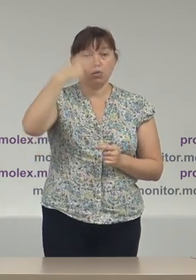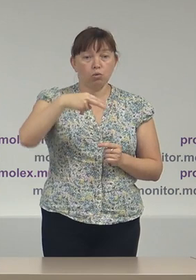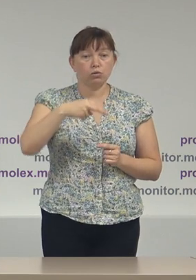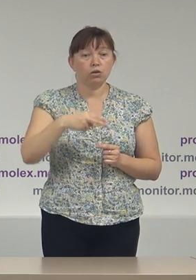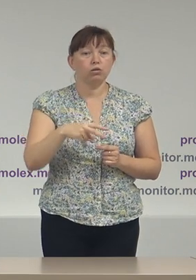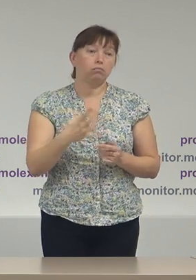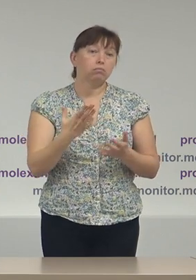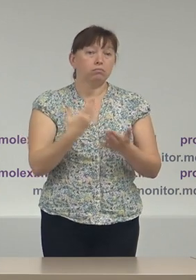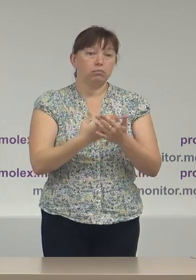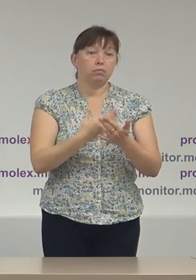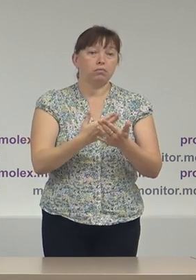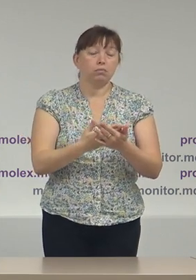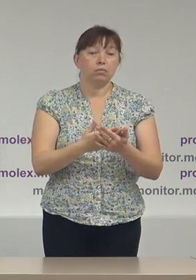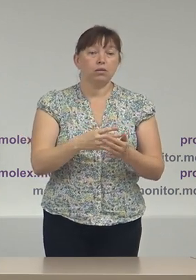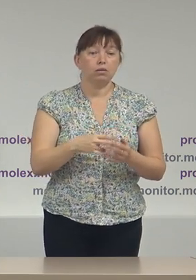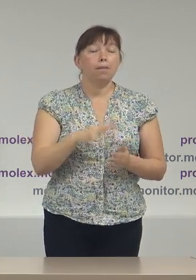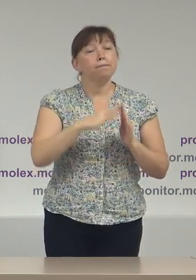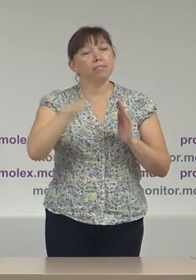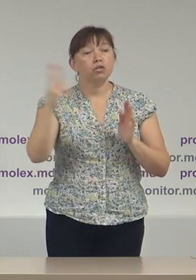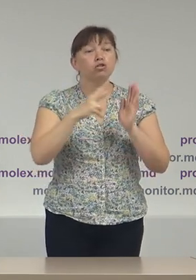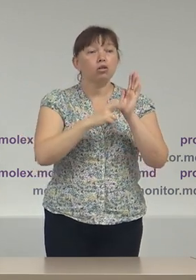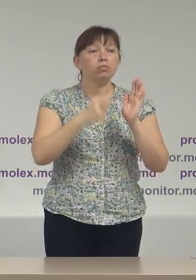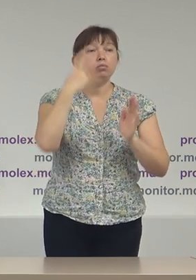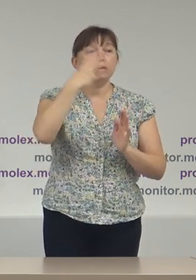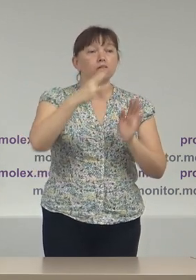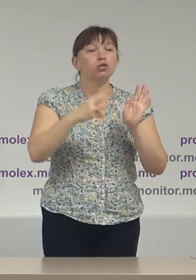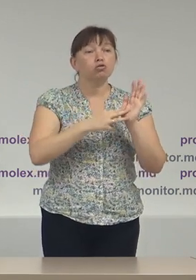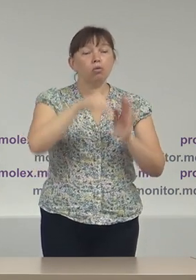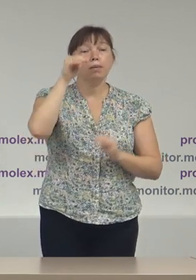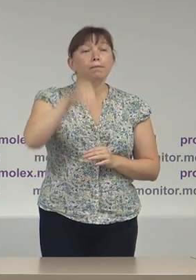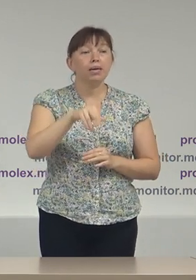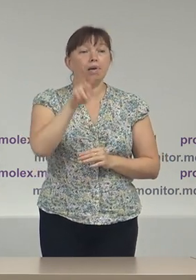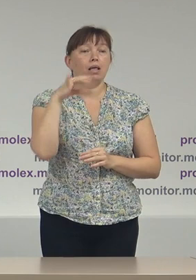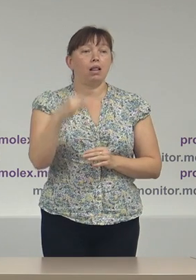ar fi vorba de peste 748.000 lei.